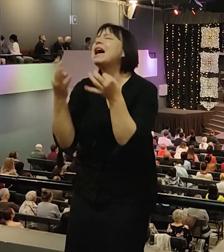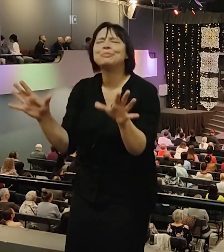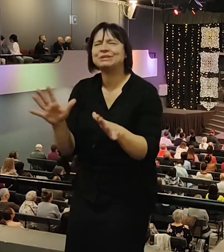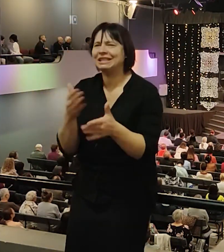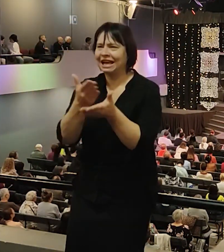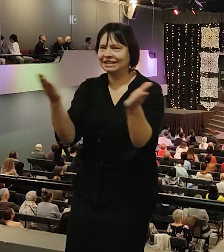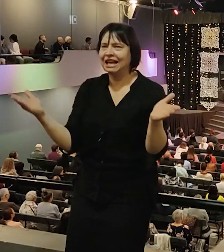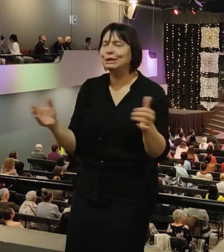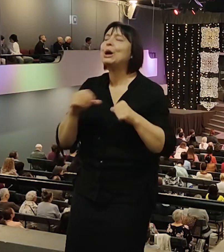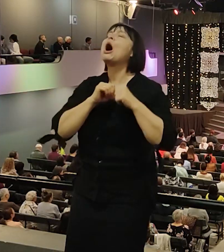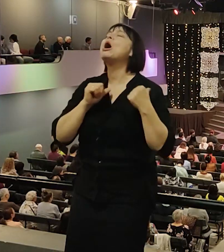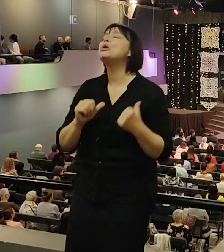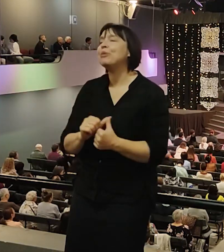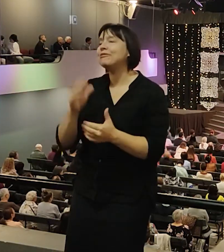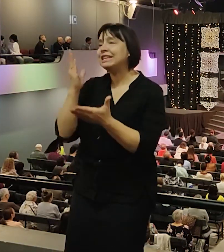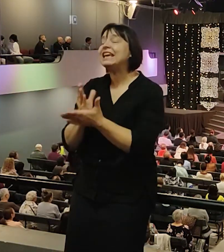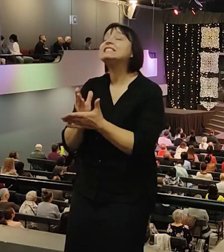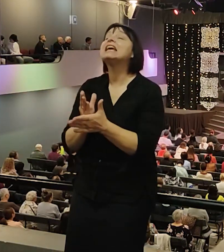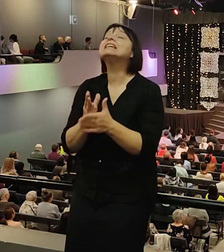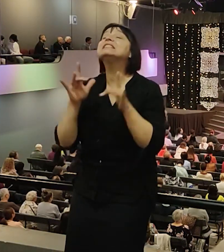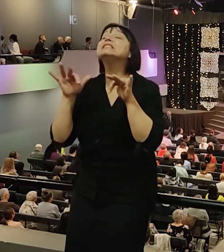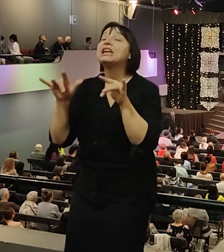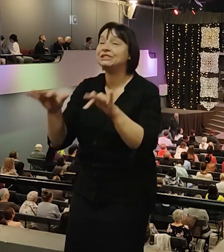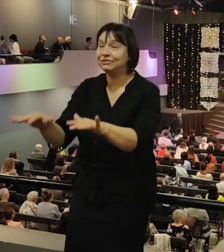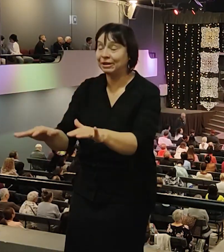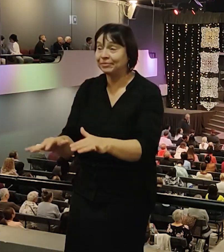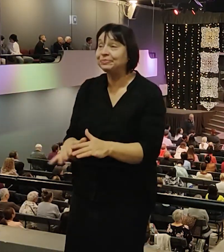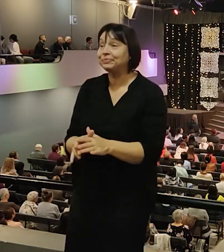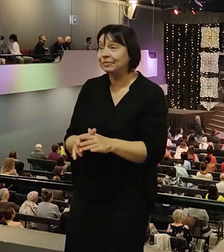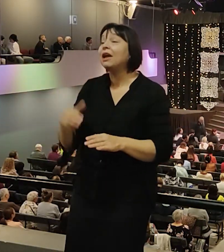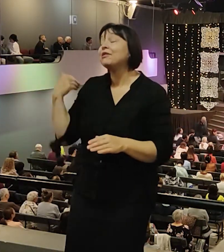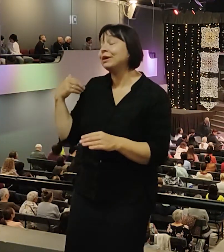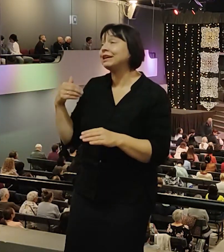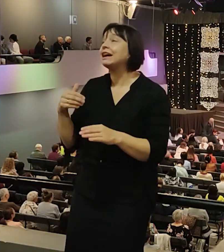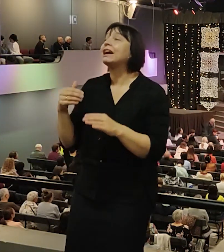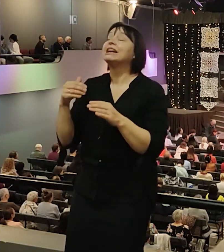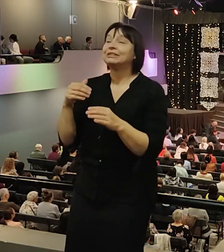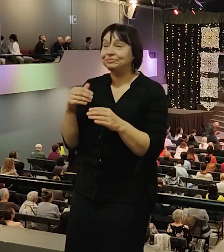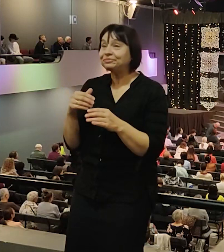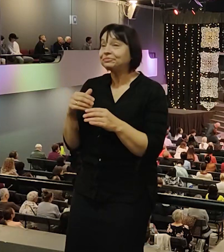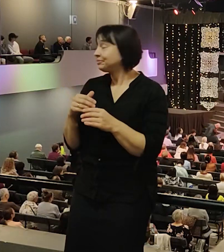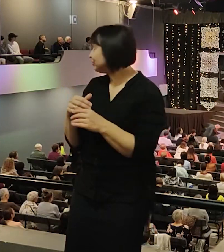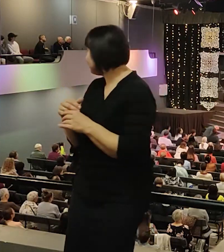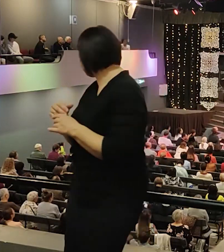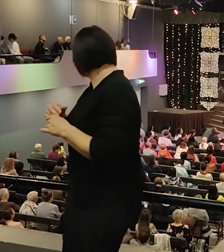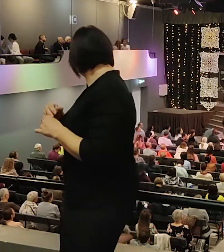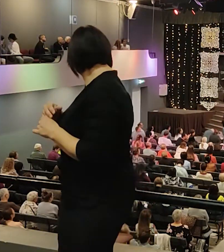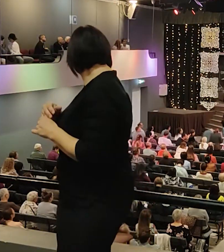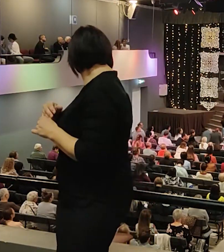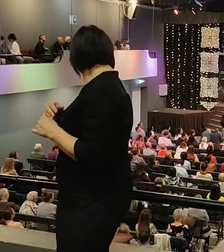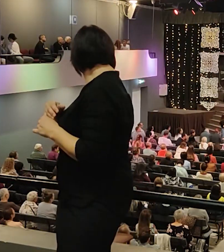действие. Вот смотрите, как Господь делает. Ваш епископ разрешил мне даже ходить. Разрешил ты мне ходить?